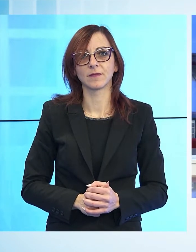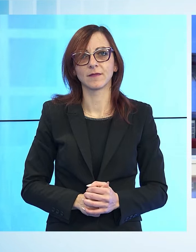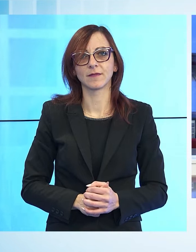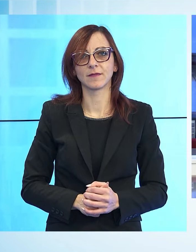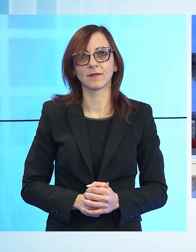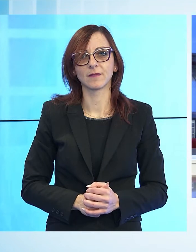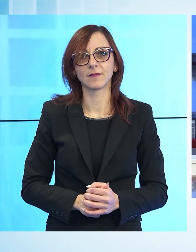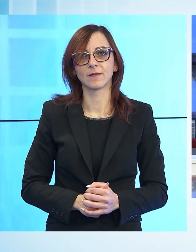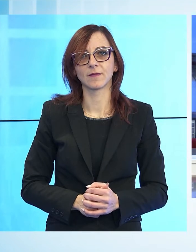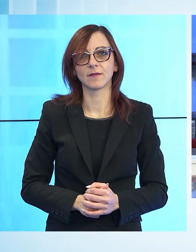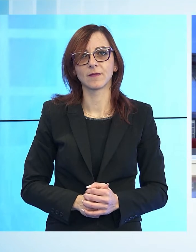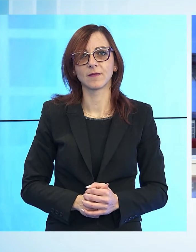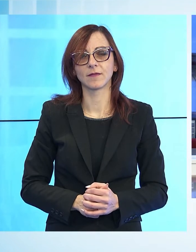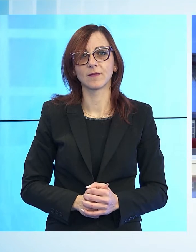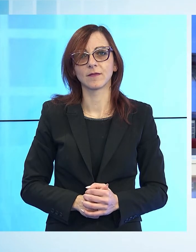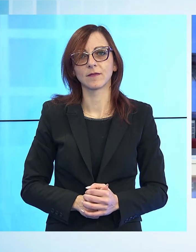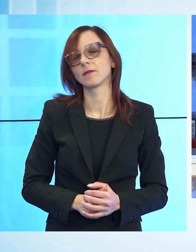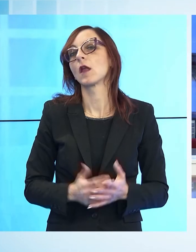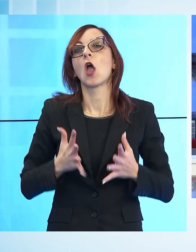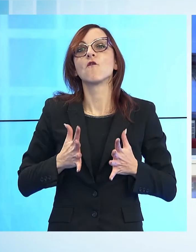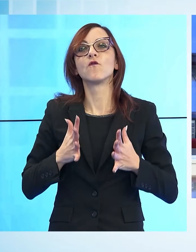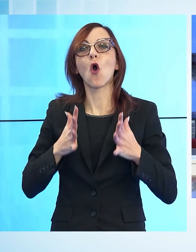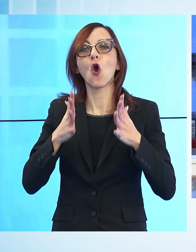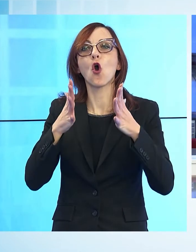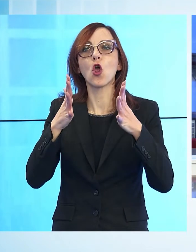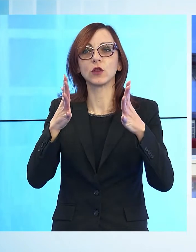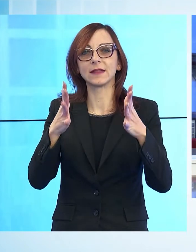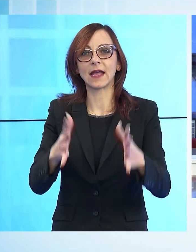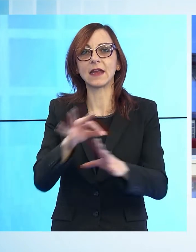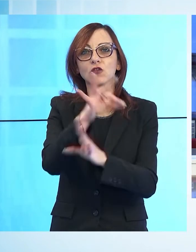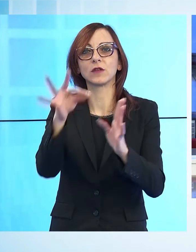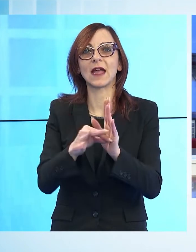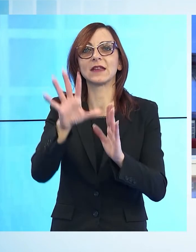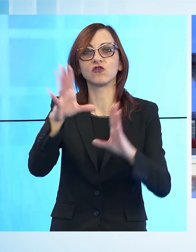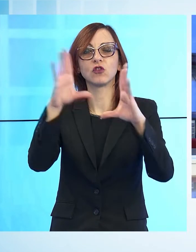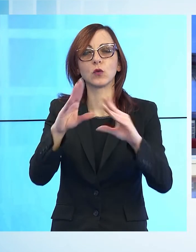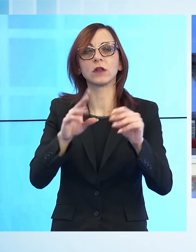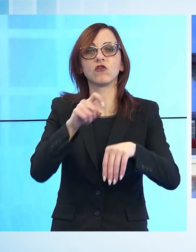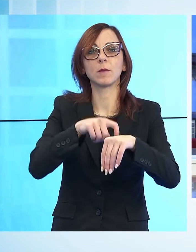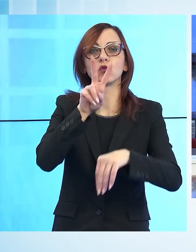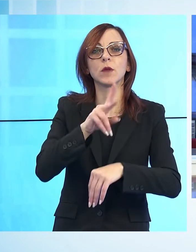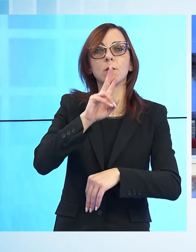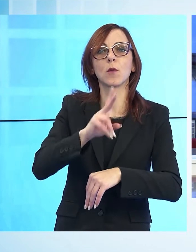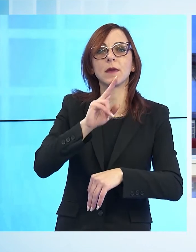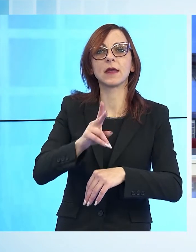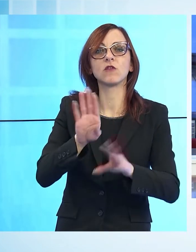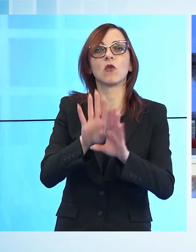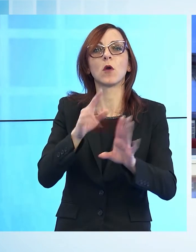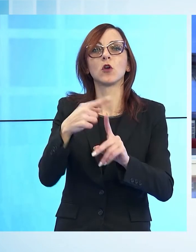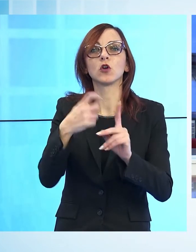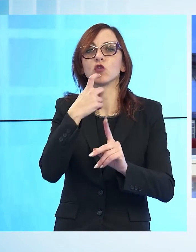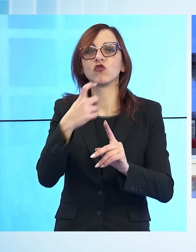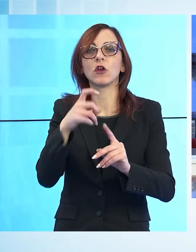Parliamo adesso di volontariato, il prossimo 5 dicembre dalle ore 14 le porte della Croce Rossa